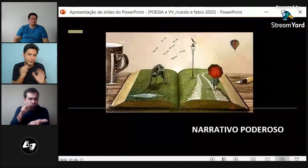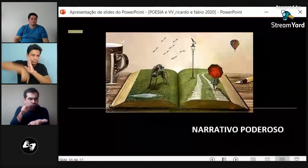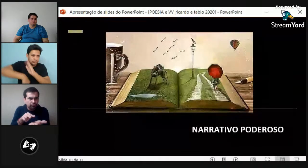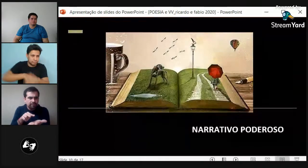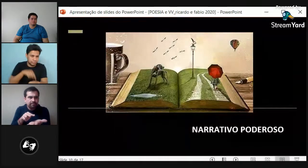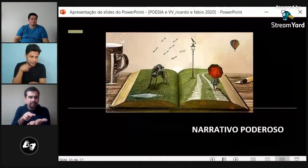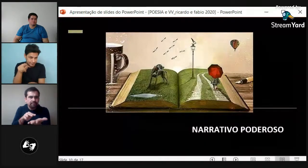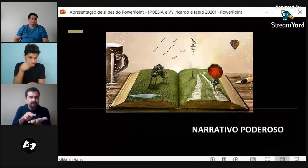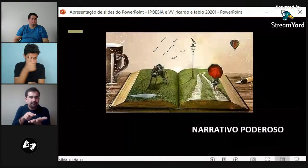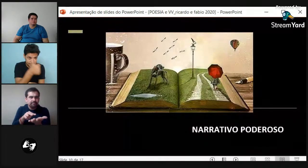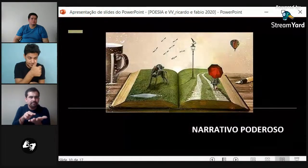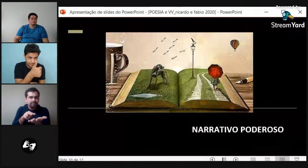poderosa.